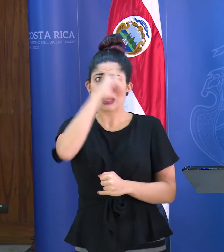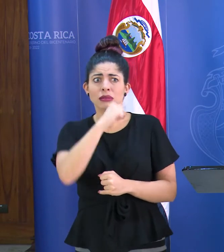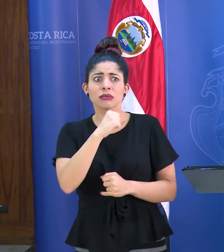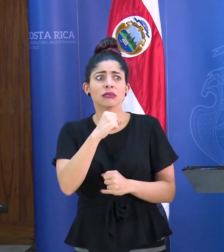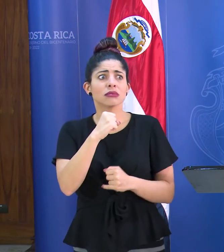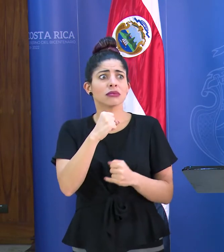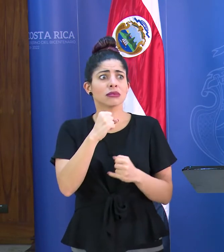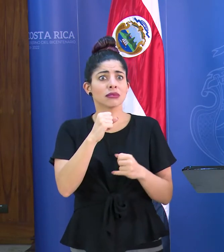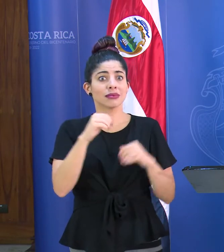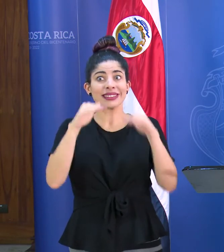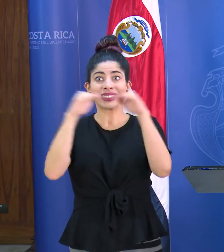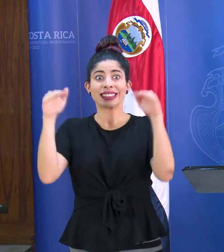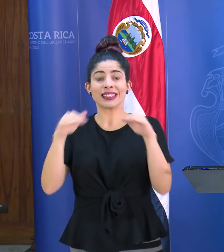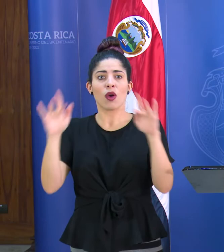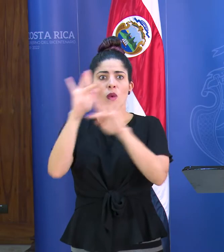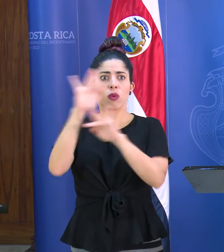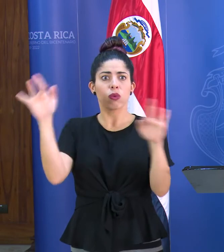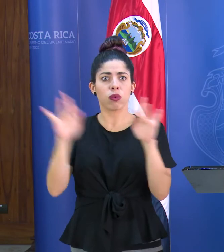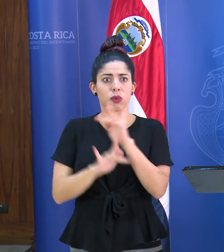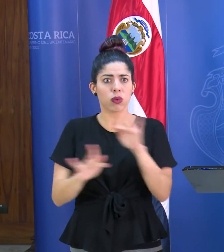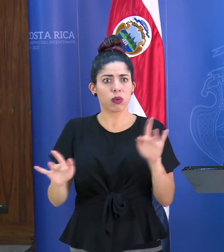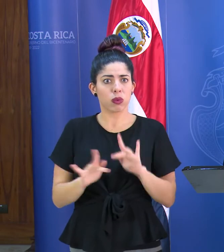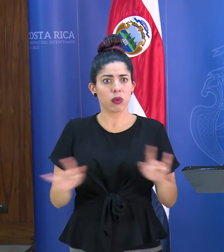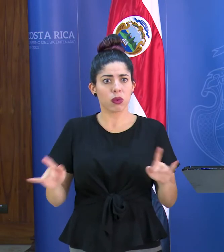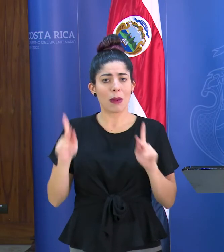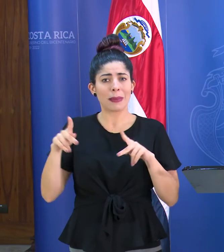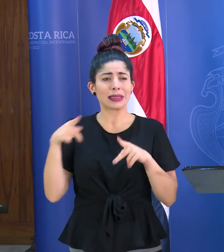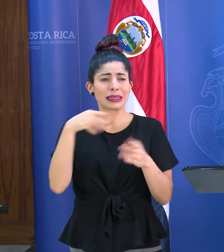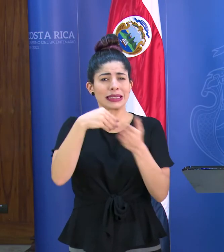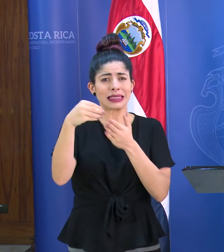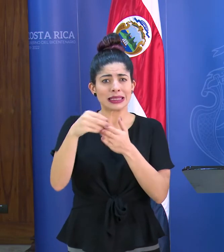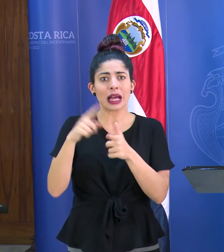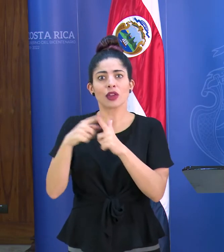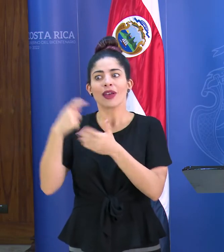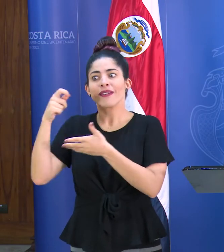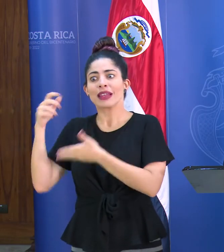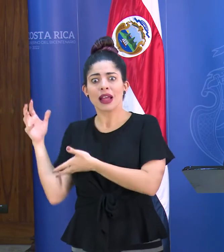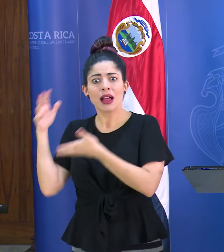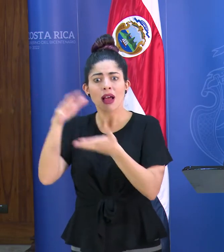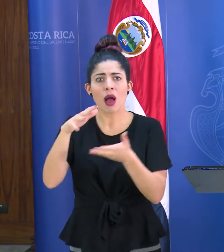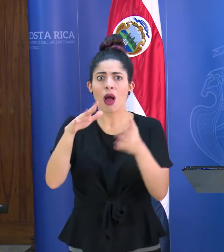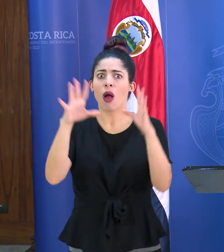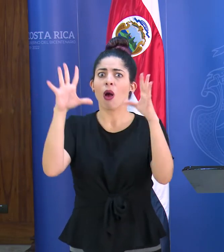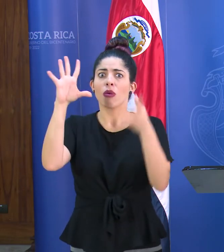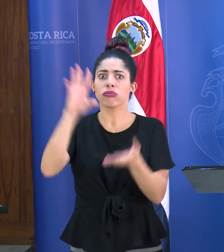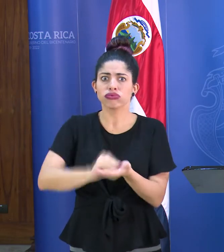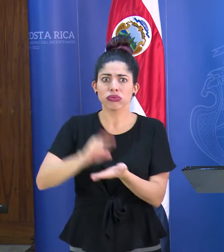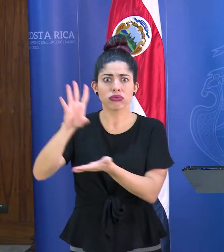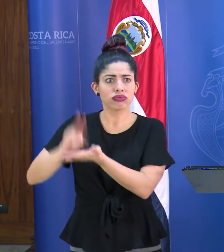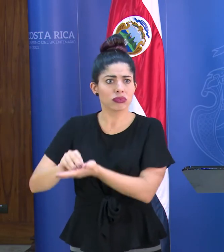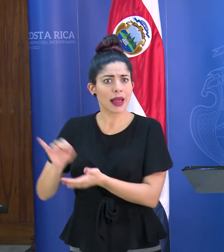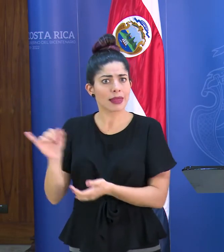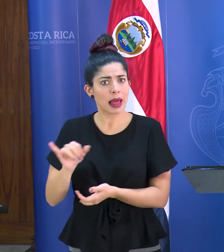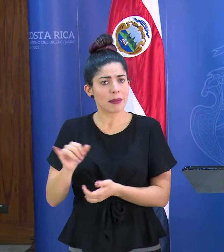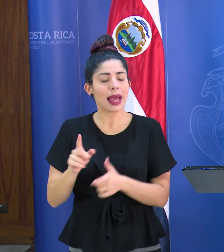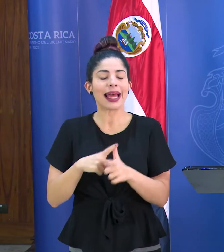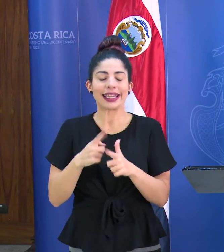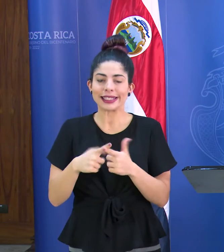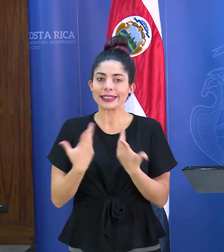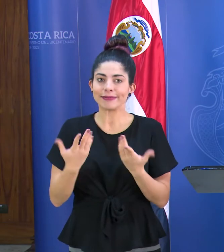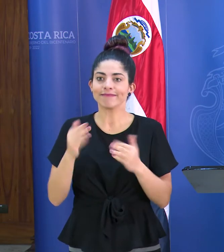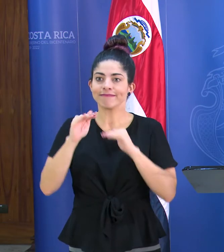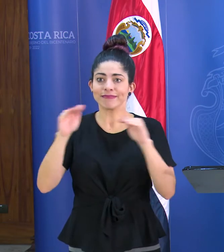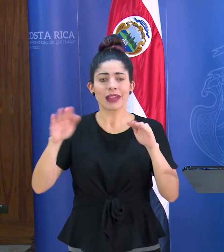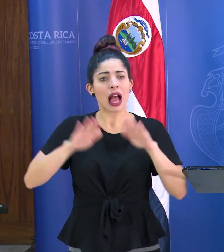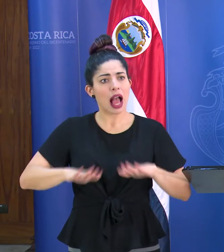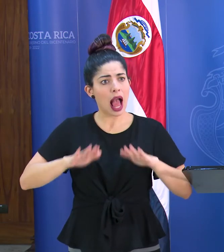literalmente sus estantes se vaciaron, fueron a traer stock e inventario y se les volvieron a vaciar. Entonces, hacemos un llamado a la calma